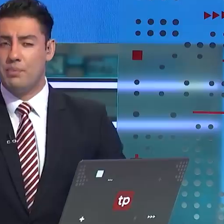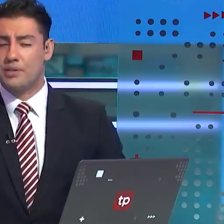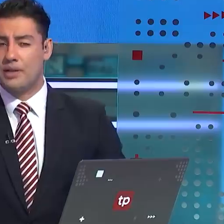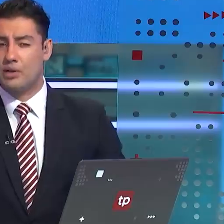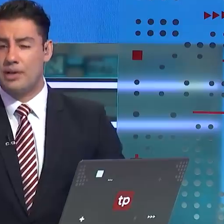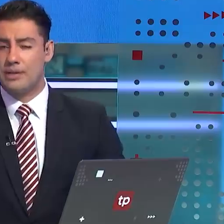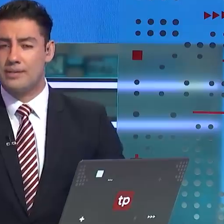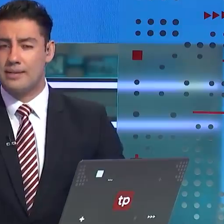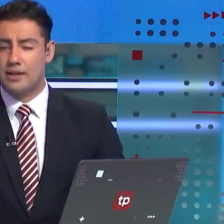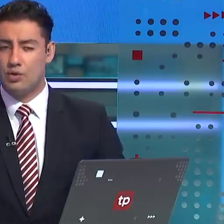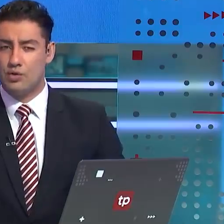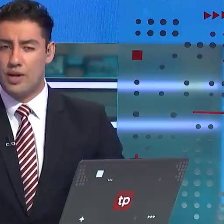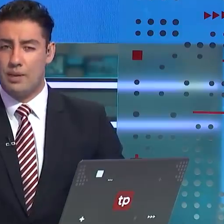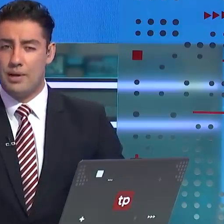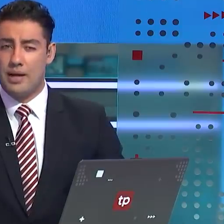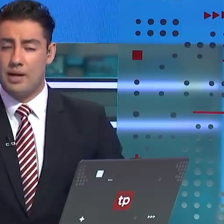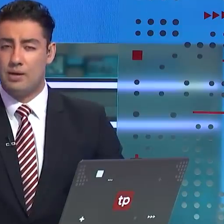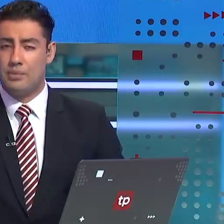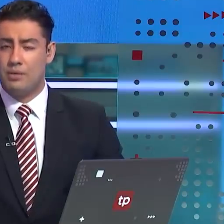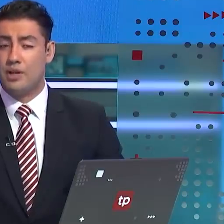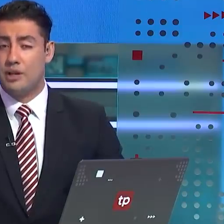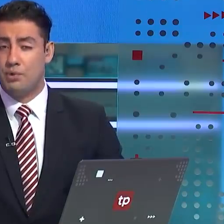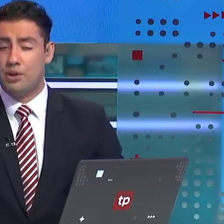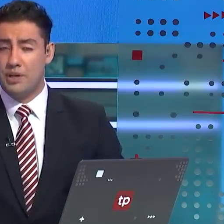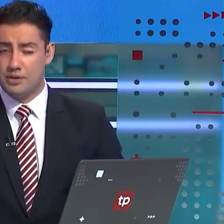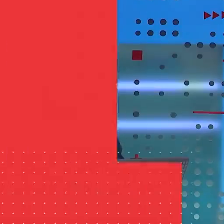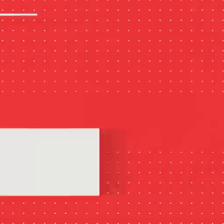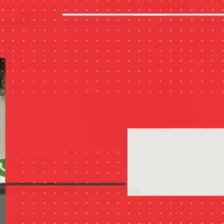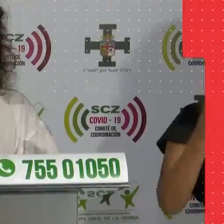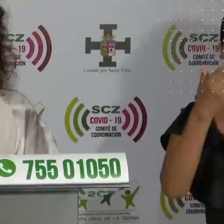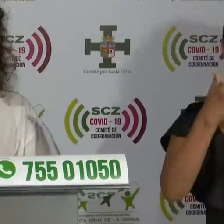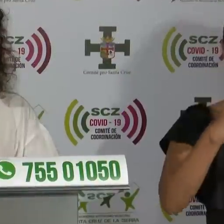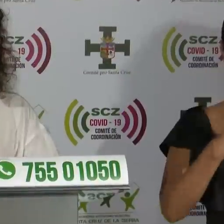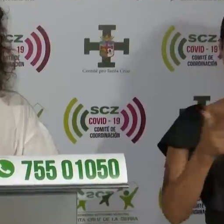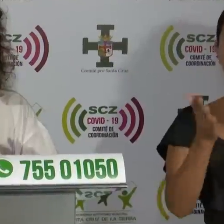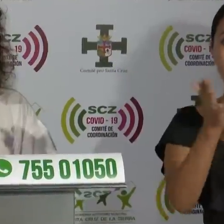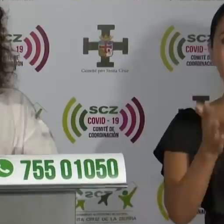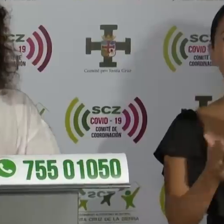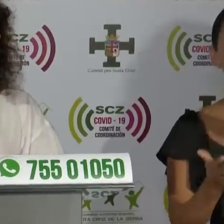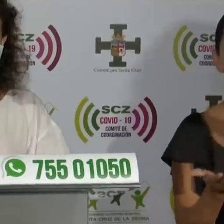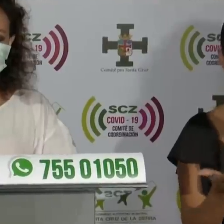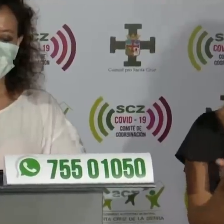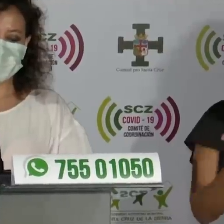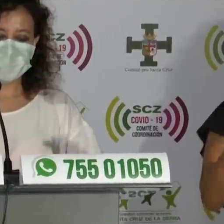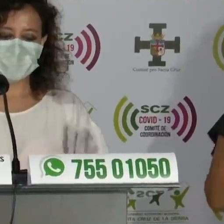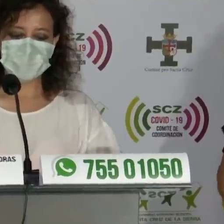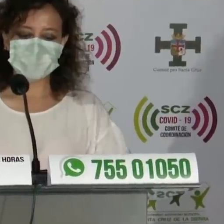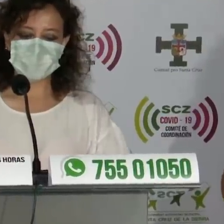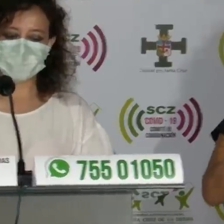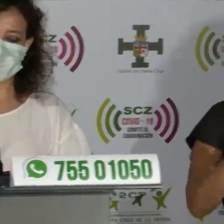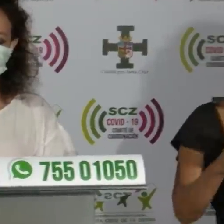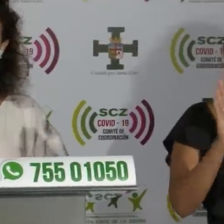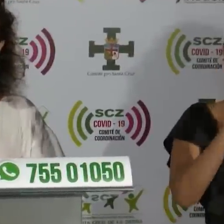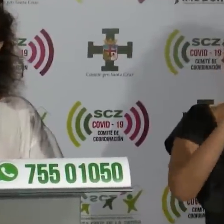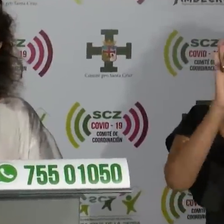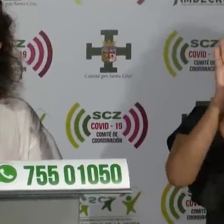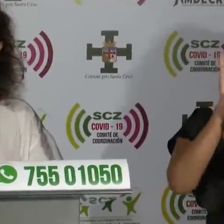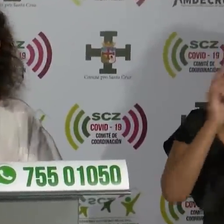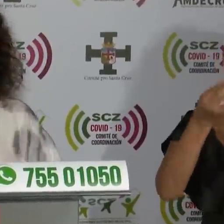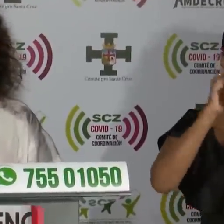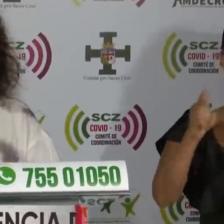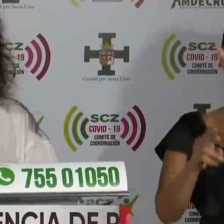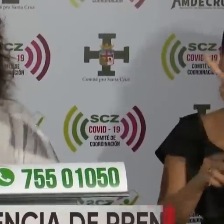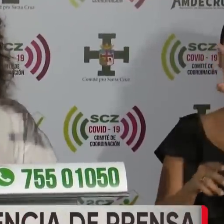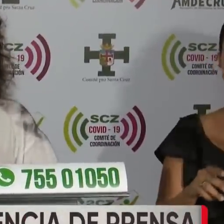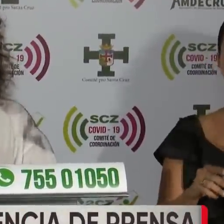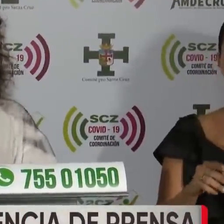Nos vamos en vivo hasta el COE de Santa Cruz. Habla un equipo de ministros del Gobierno Nacional. Se emitió el Decreto Supremo número